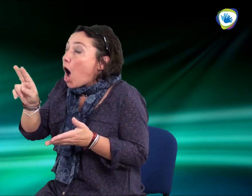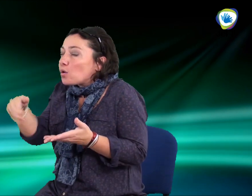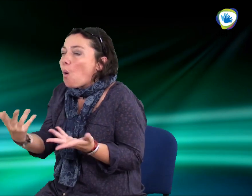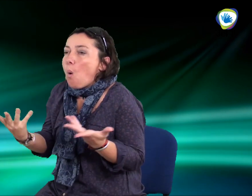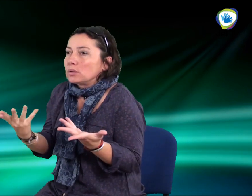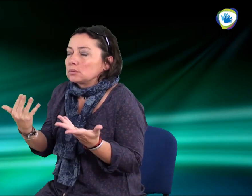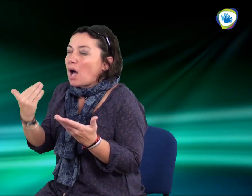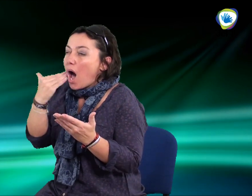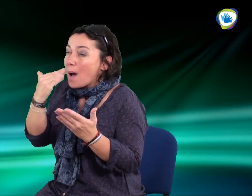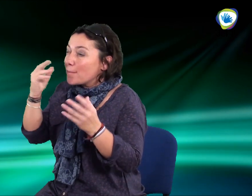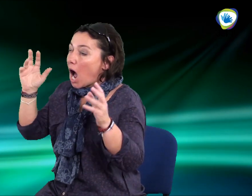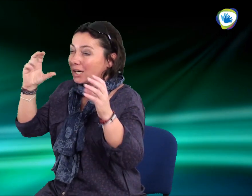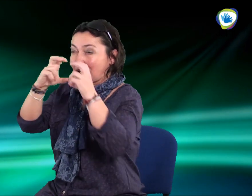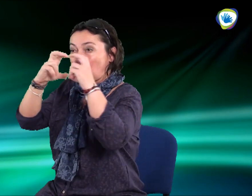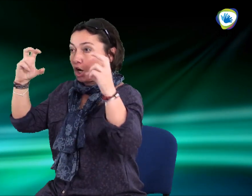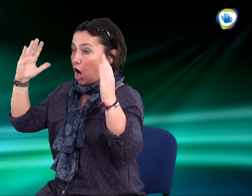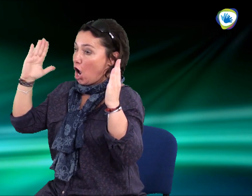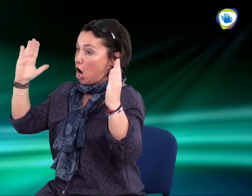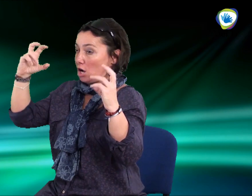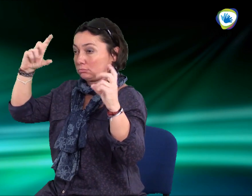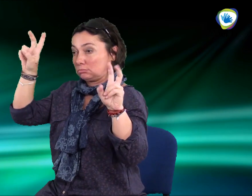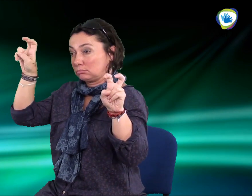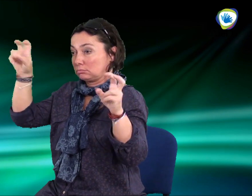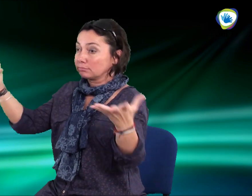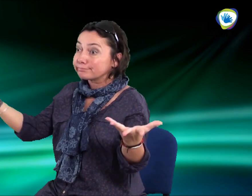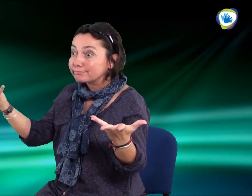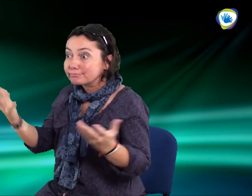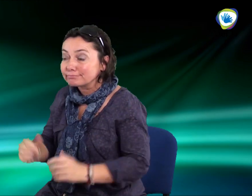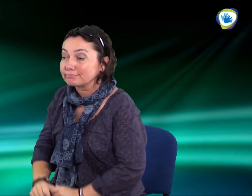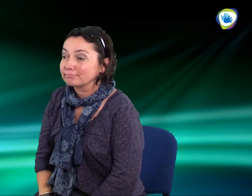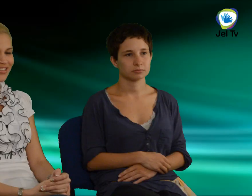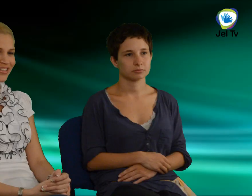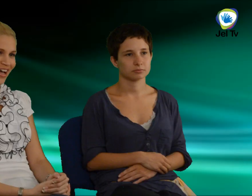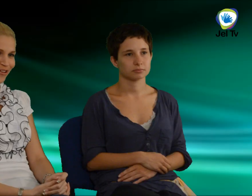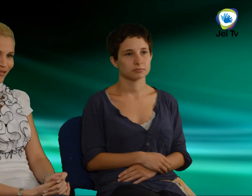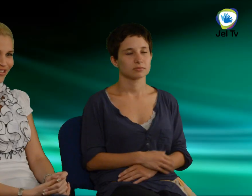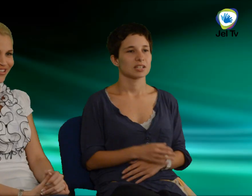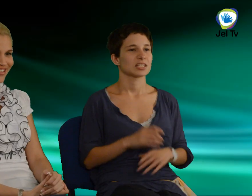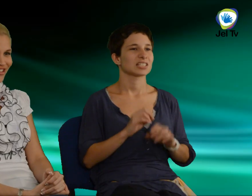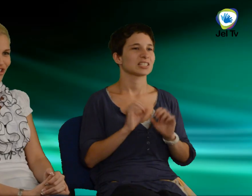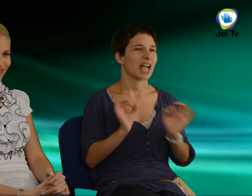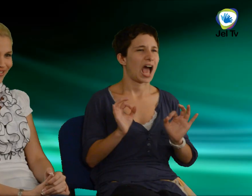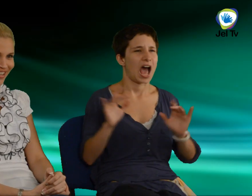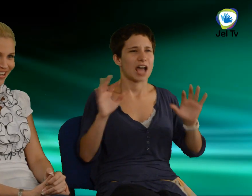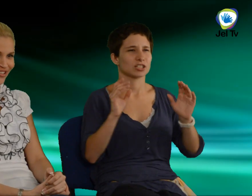mi az az Amerika, mi az Amerika számodra? Sztárok, csillogás,